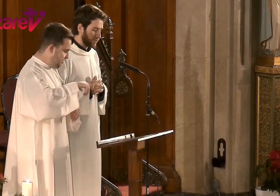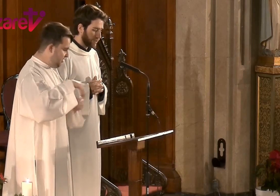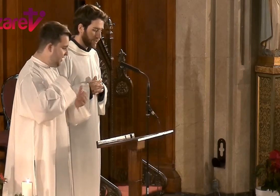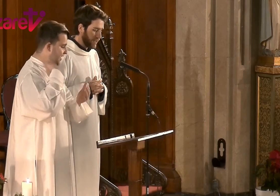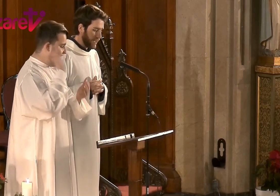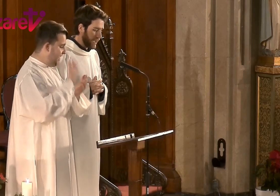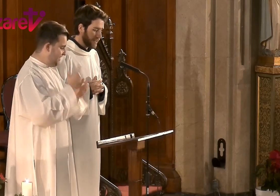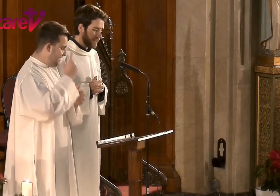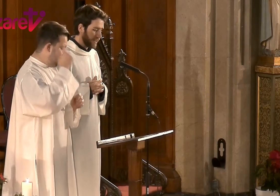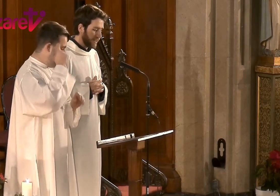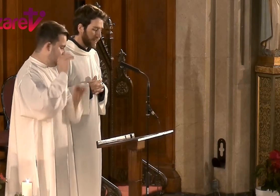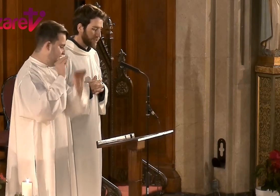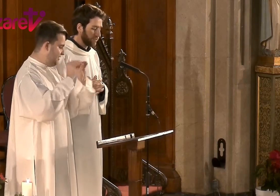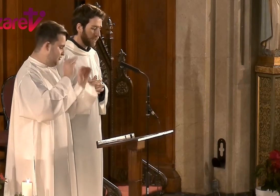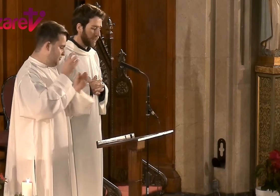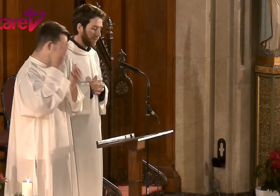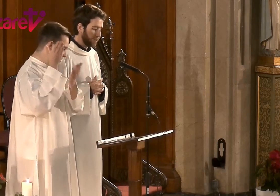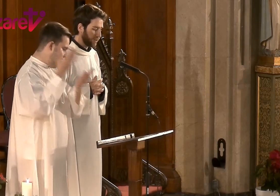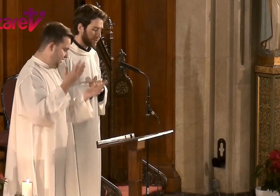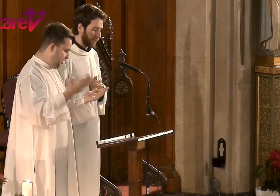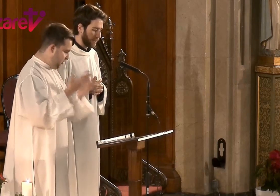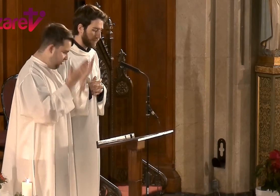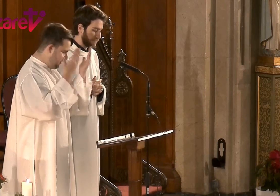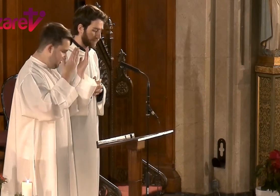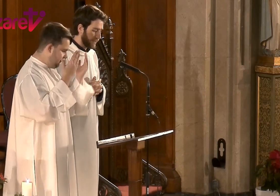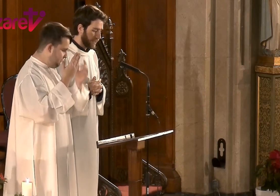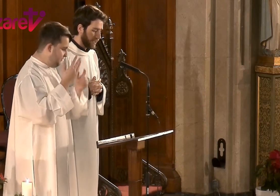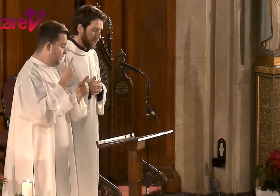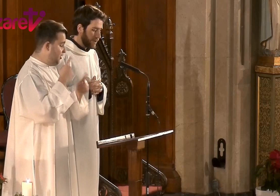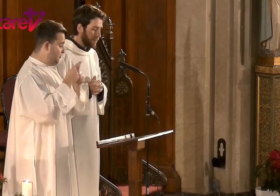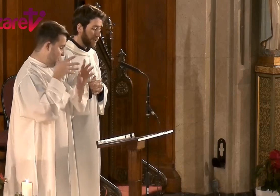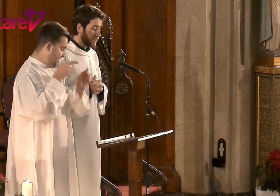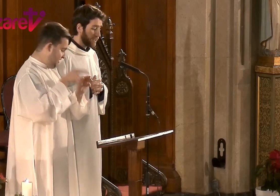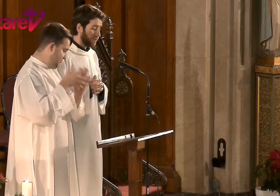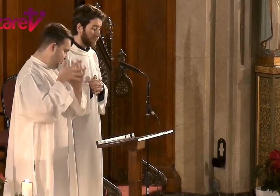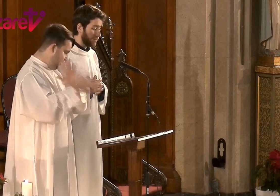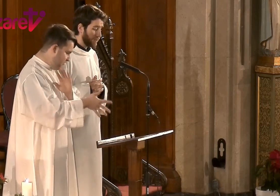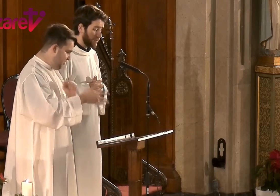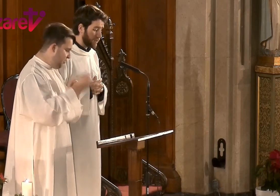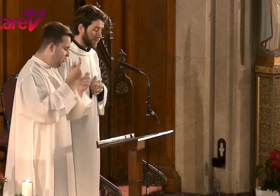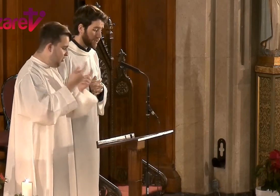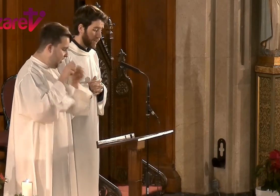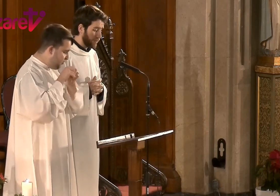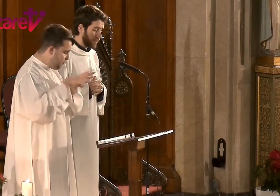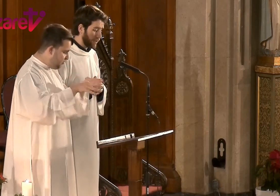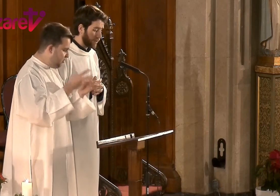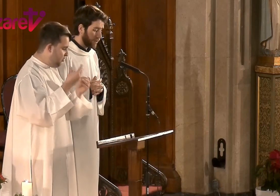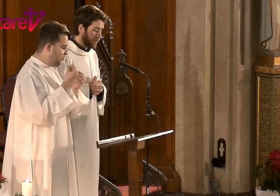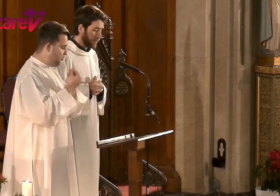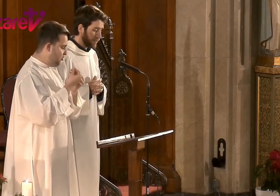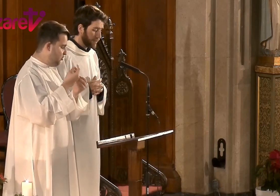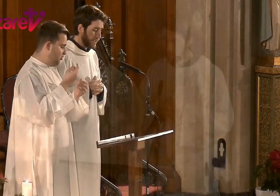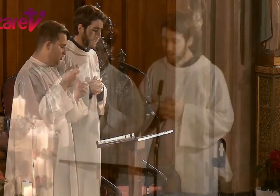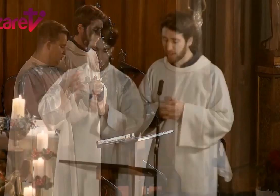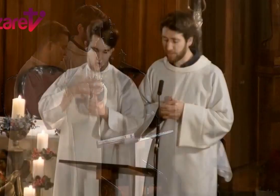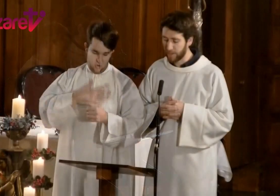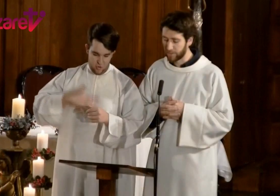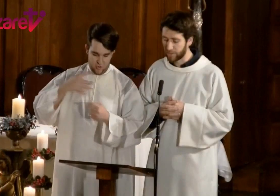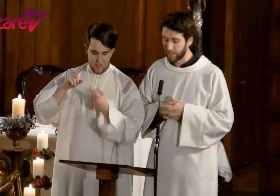hasta el día de su venida gloriosa. Por este motivo, os anuncio con gozo, hermanos y